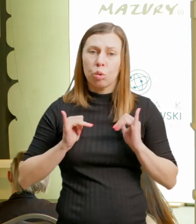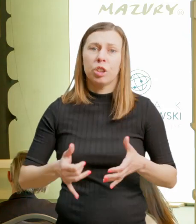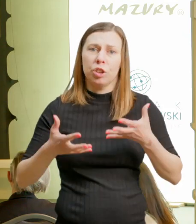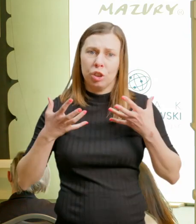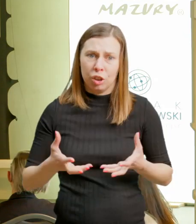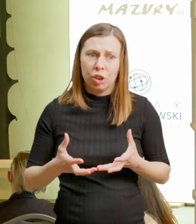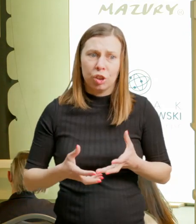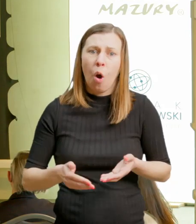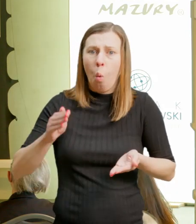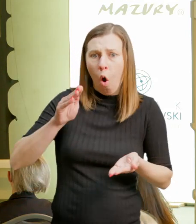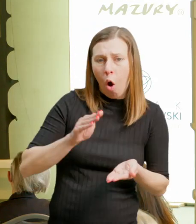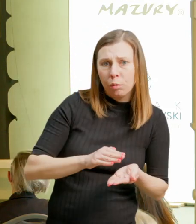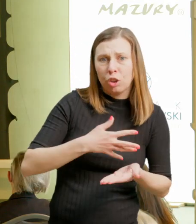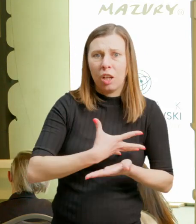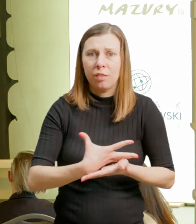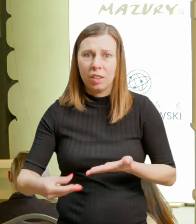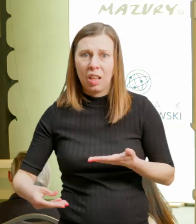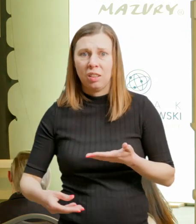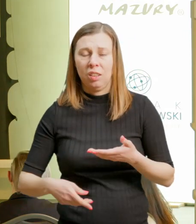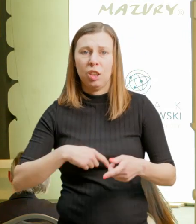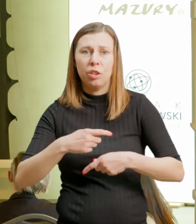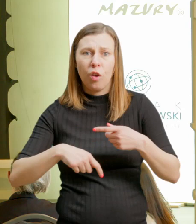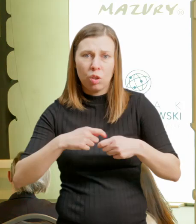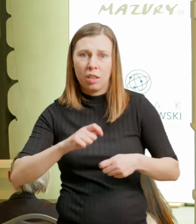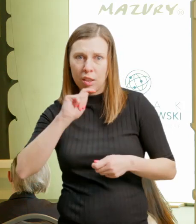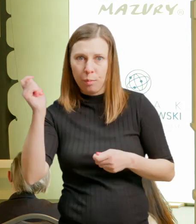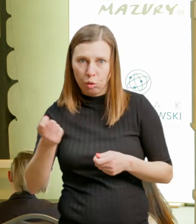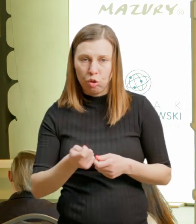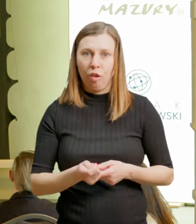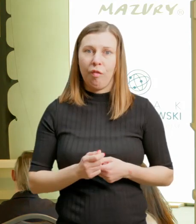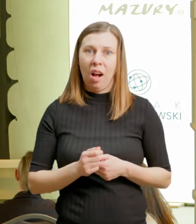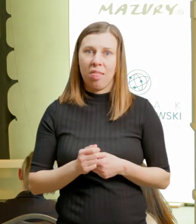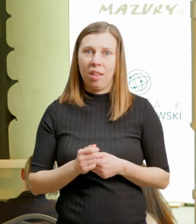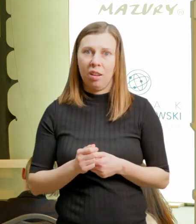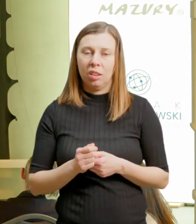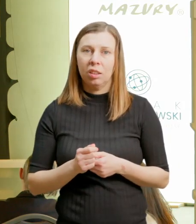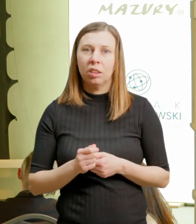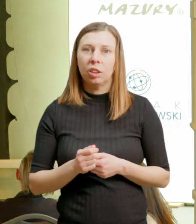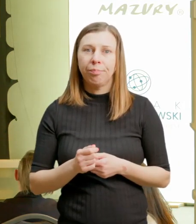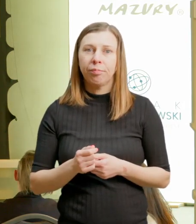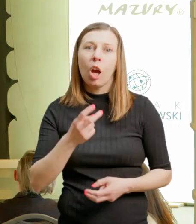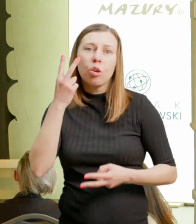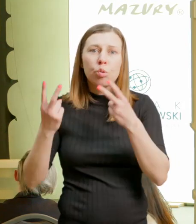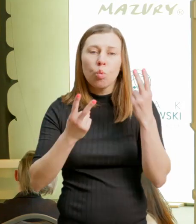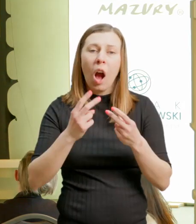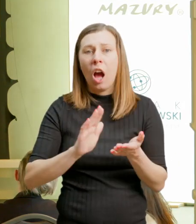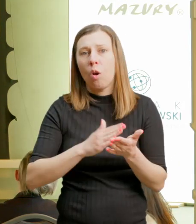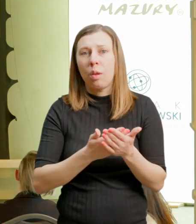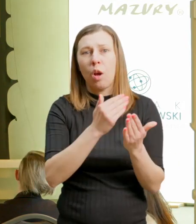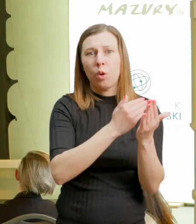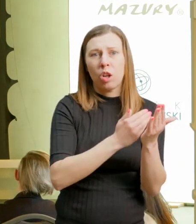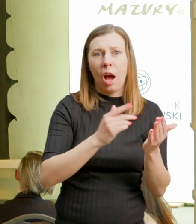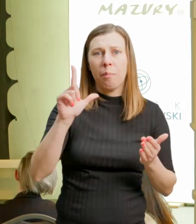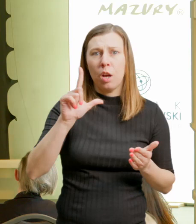pewien sposób minimalizować te wydatki i zmniejszać, tak możliwie zmniejszać,